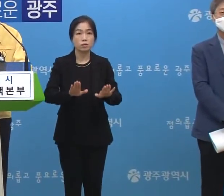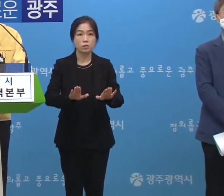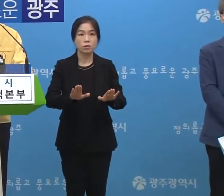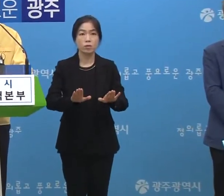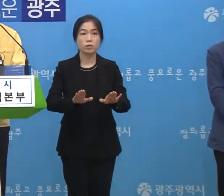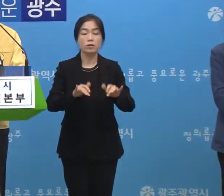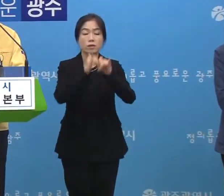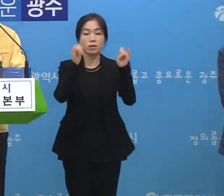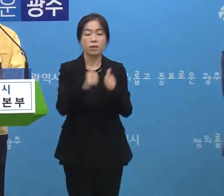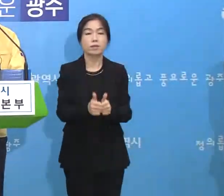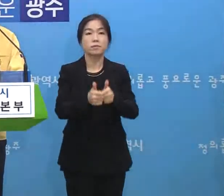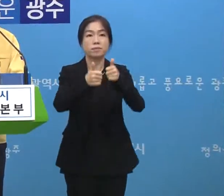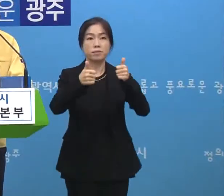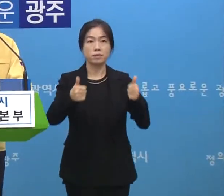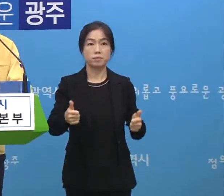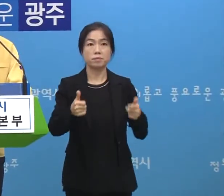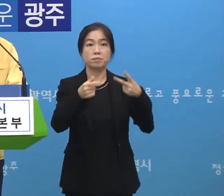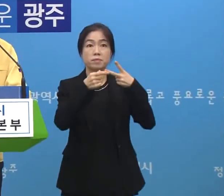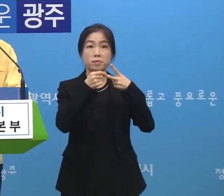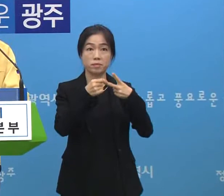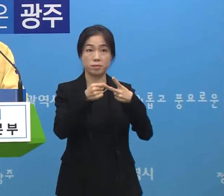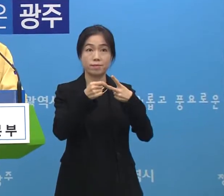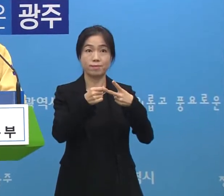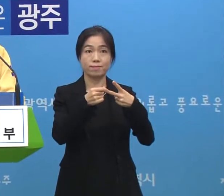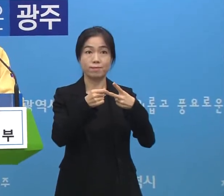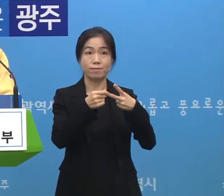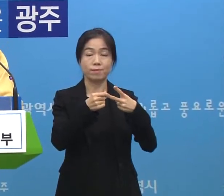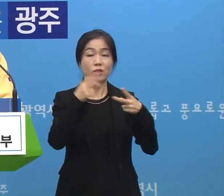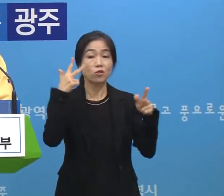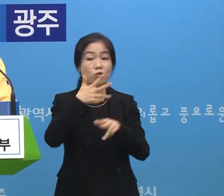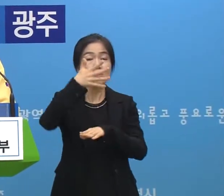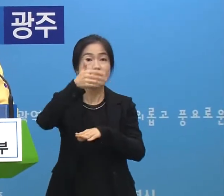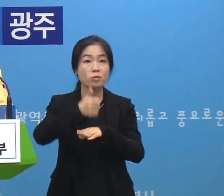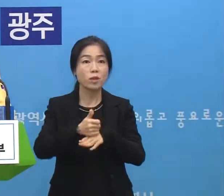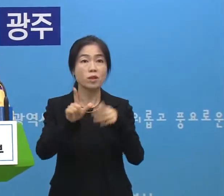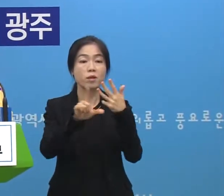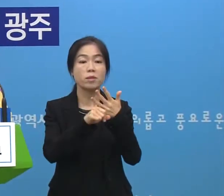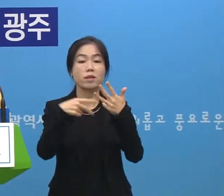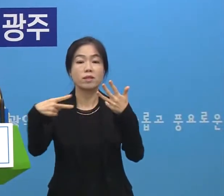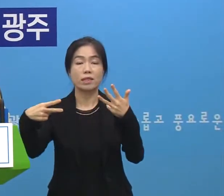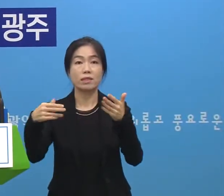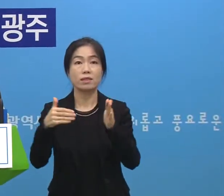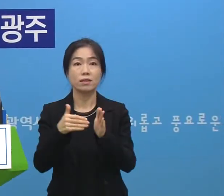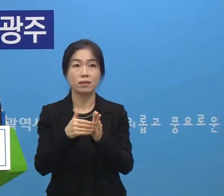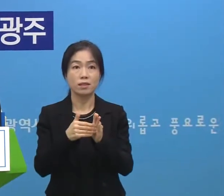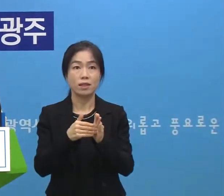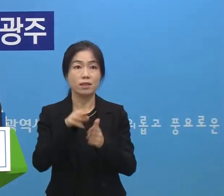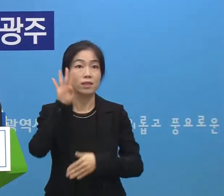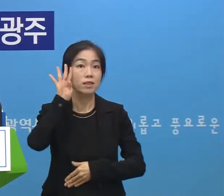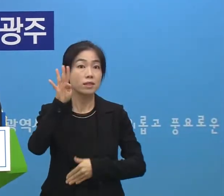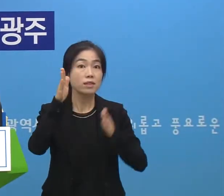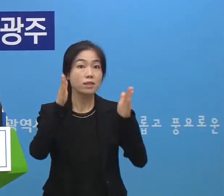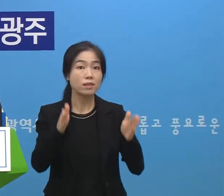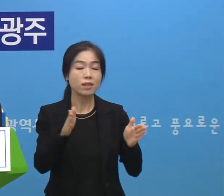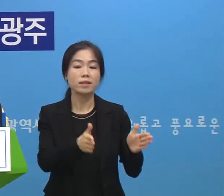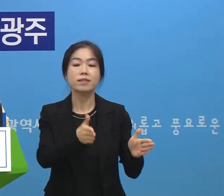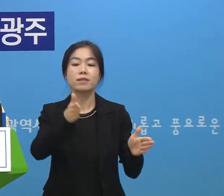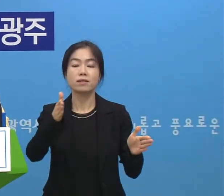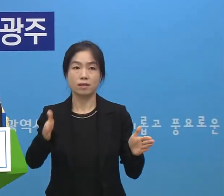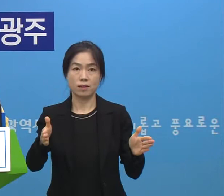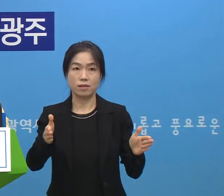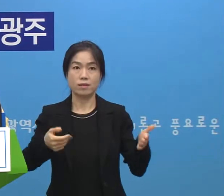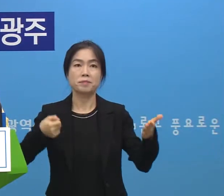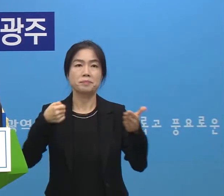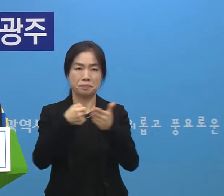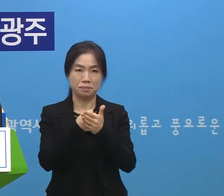사회적 거리 두기 2단계를 주말인 8월 2일까지 4일간 연장하기로